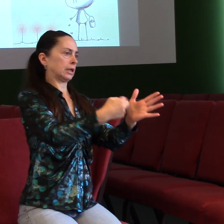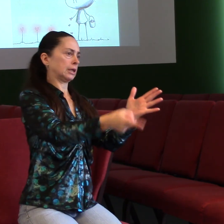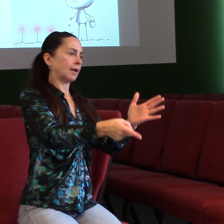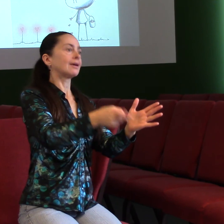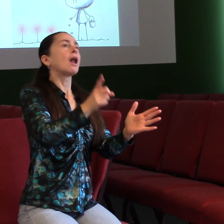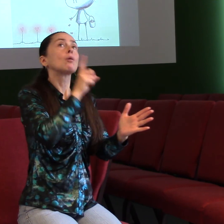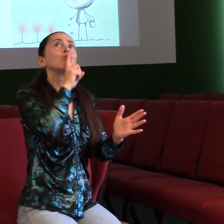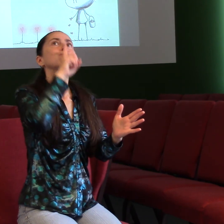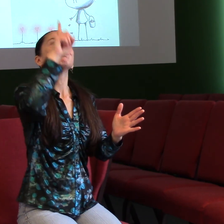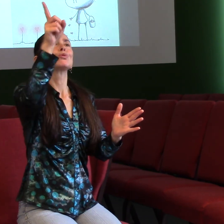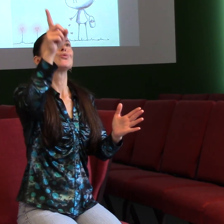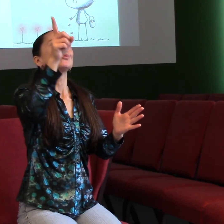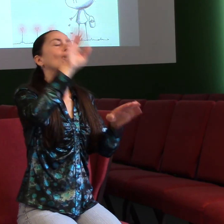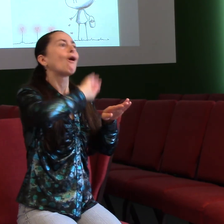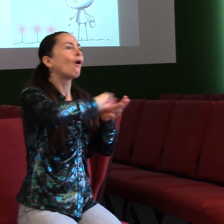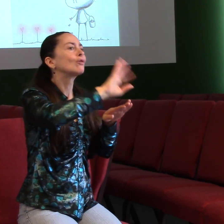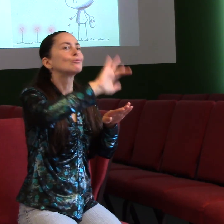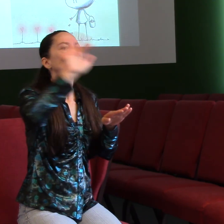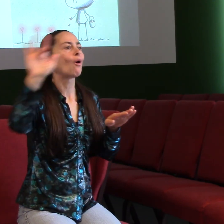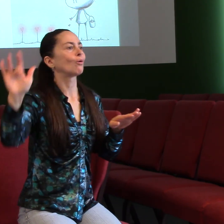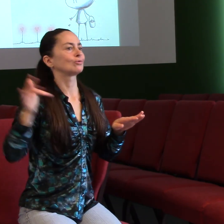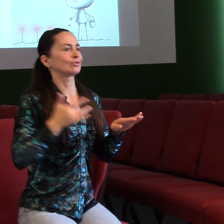A to samé my můžeme dávat. To je milosedenství.